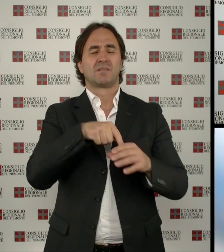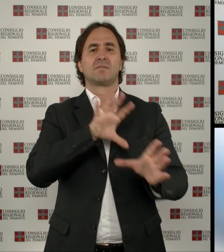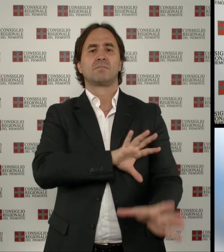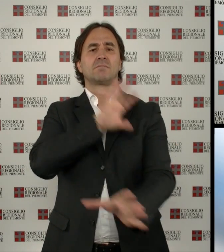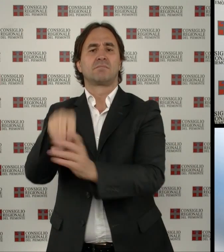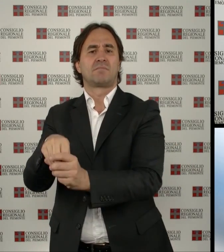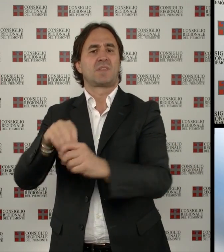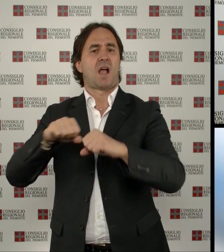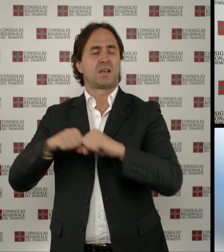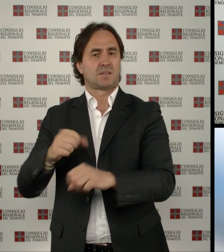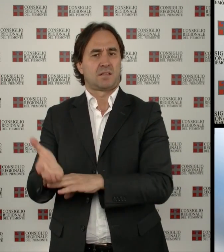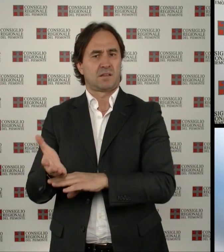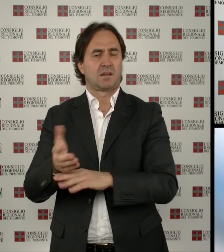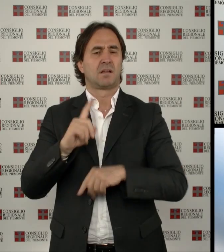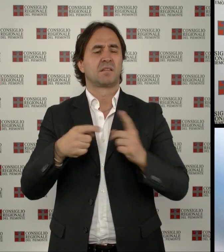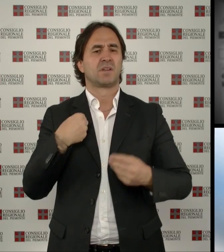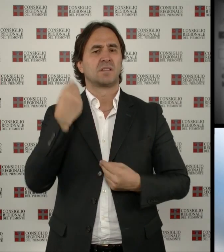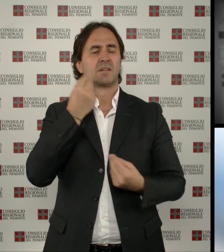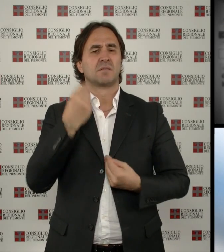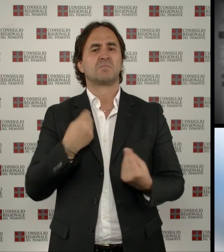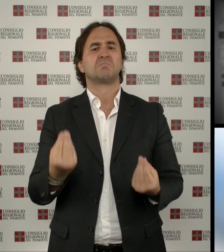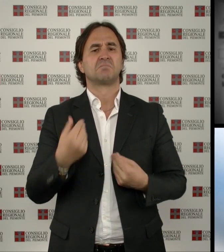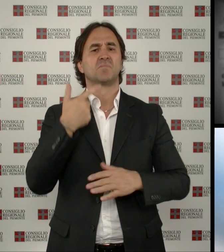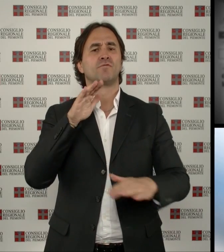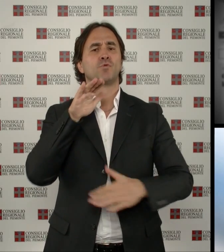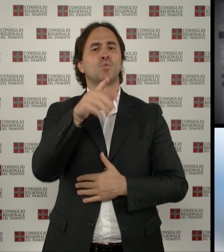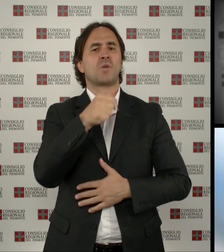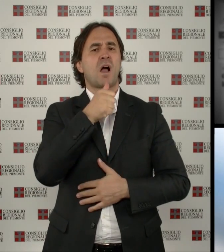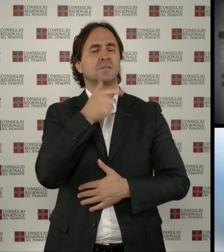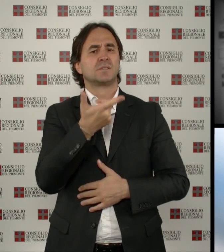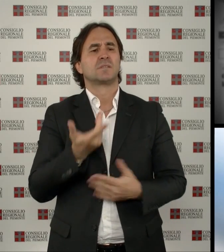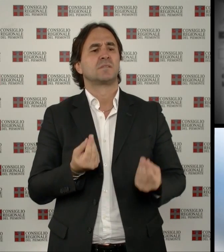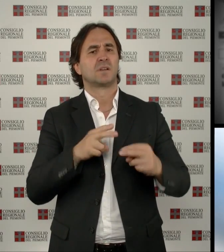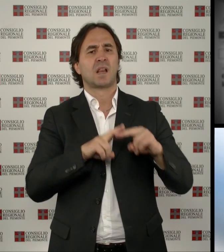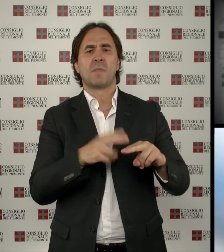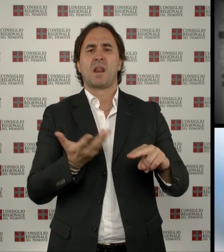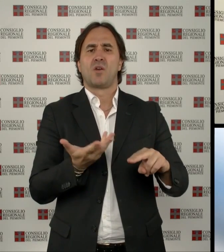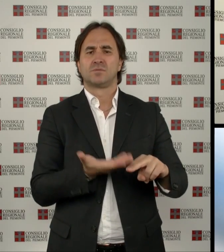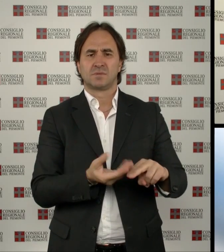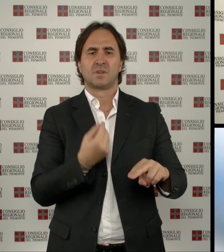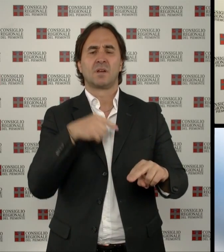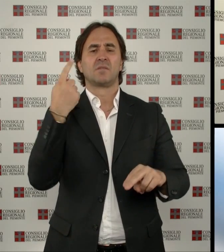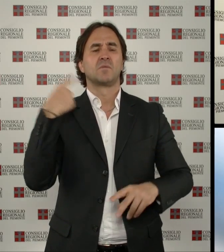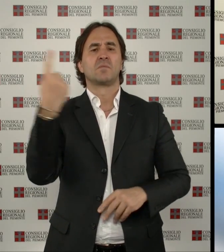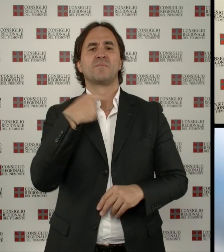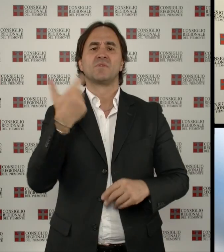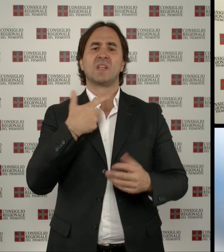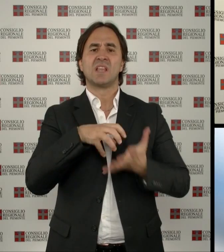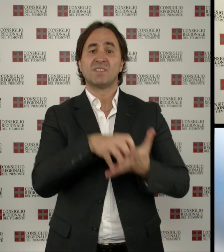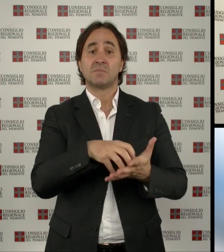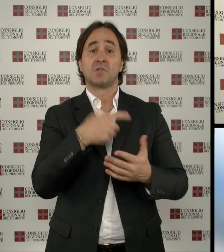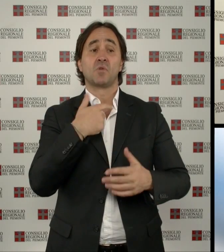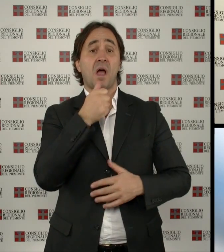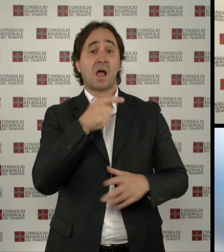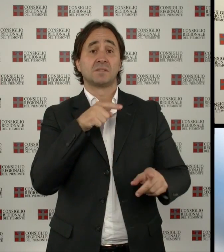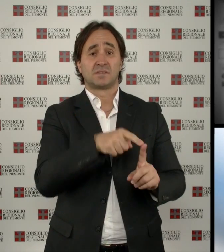Alessandria. Ora, la domanda è che cosa rimarrà di Asti nel prossimo futuro? Chi ancora potrà investire su Asti o credere sulle potenzialità della